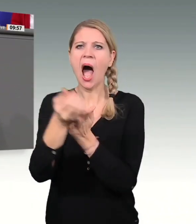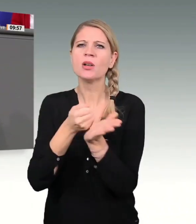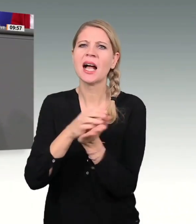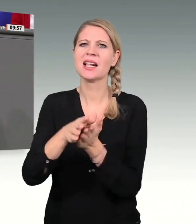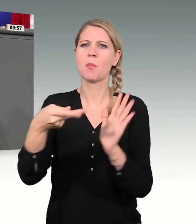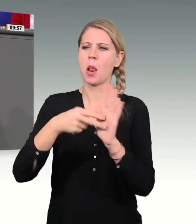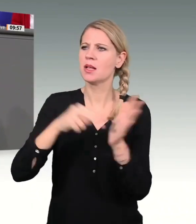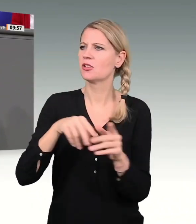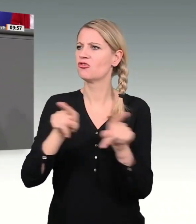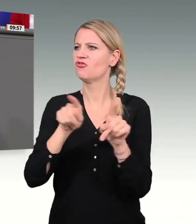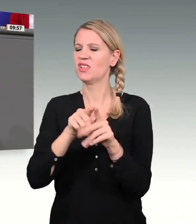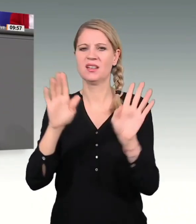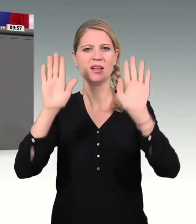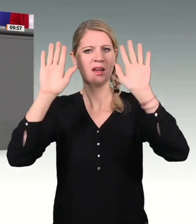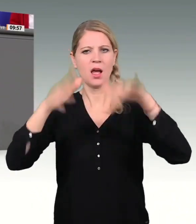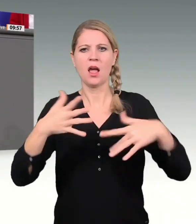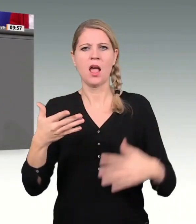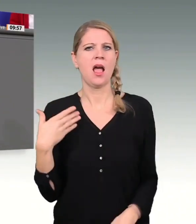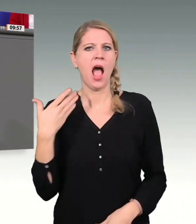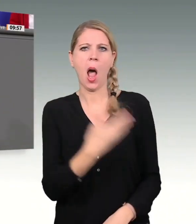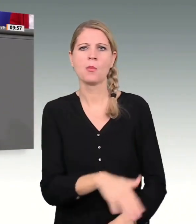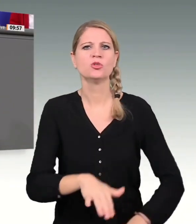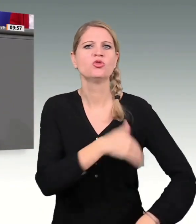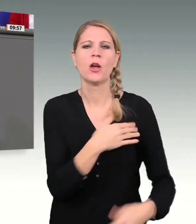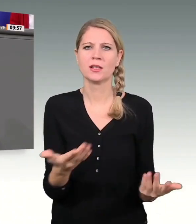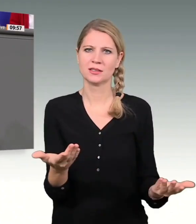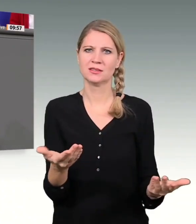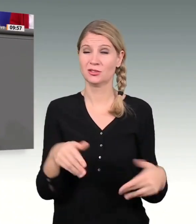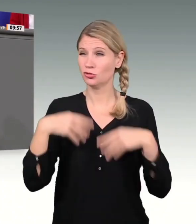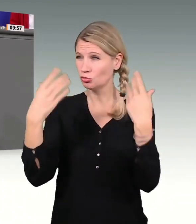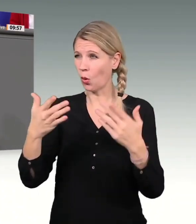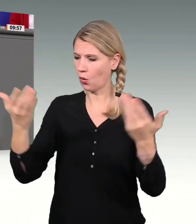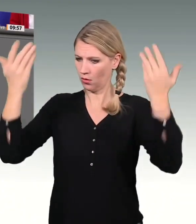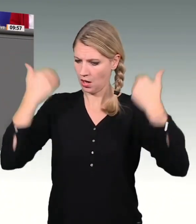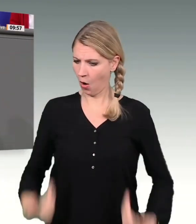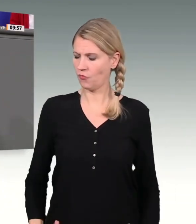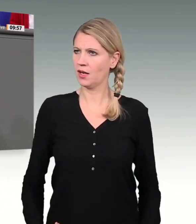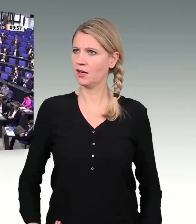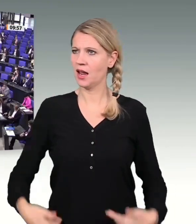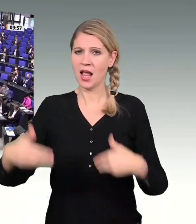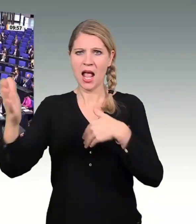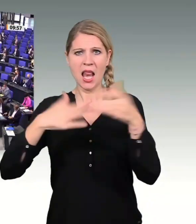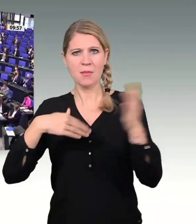Ein Armutszeugnis, das man von einem aufrechten Liberalen so nicht erwartet hätte. Vielen Dank.